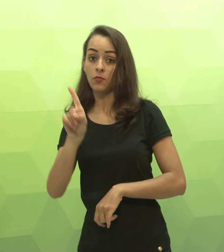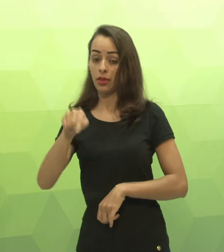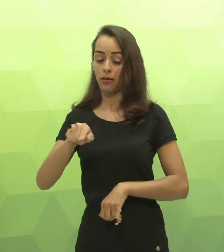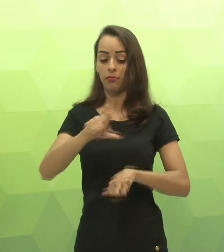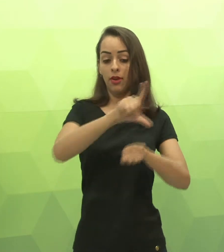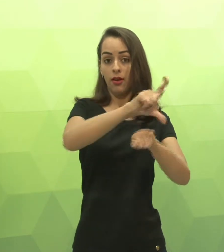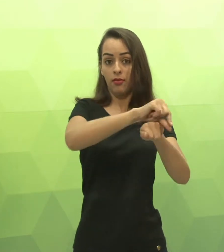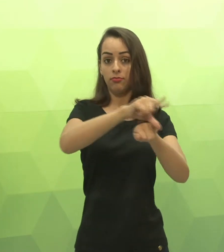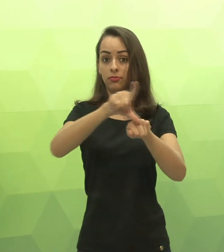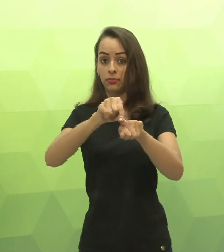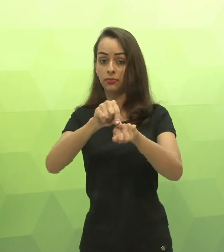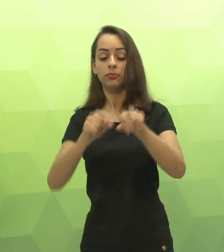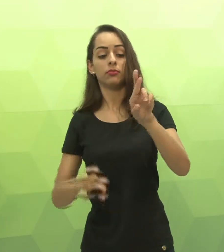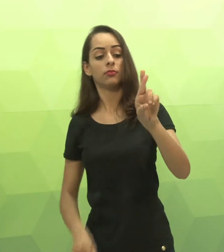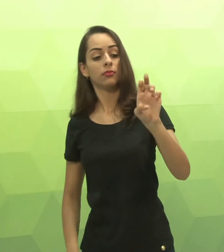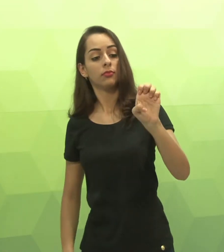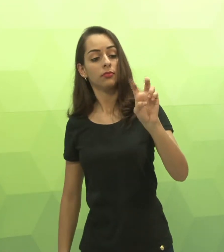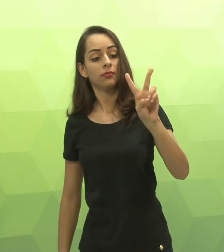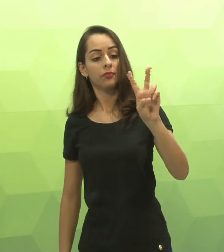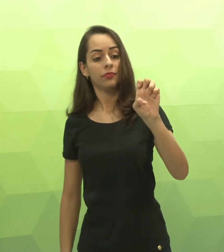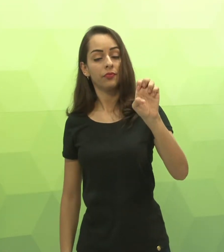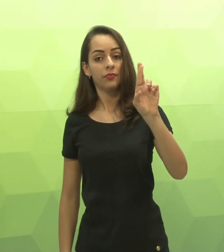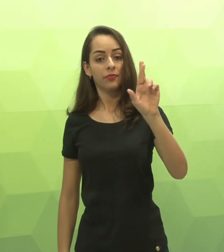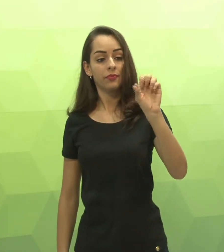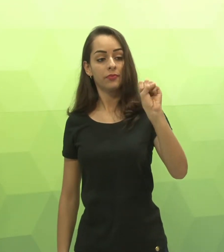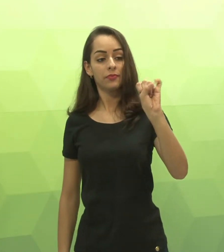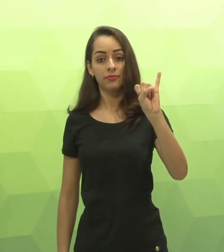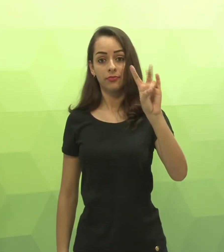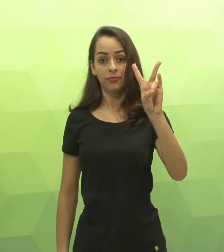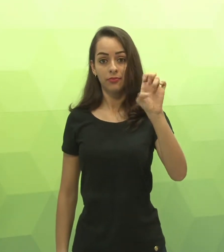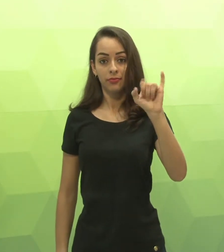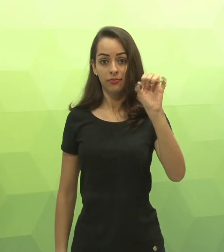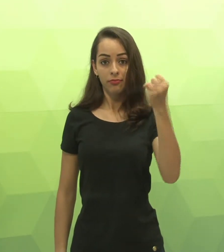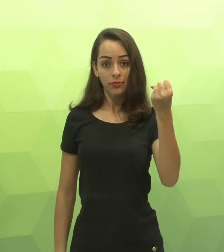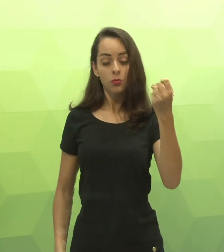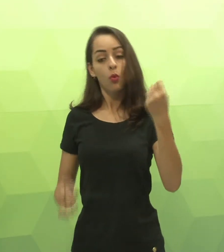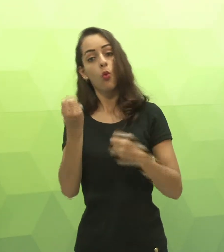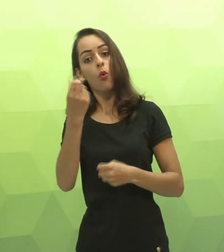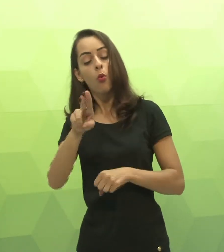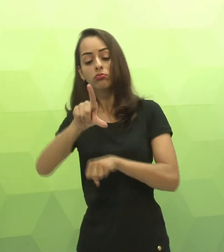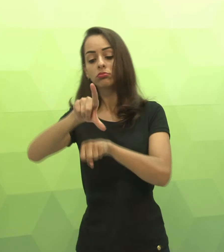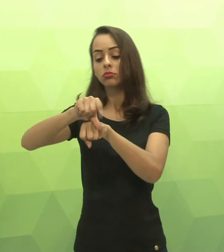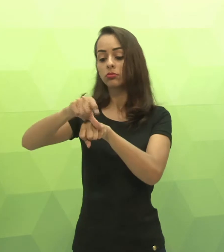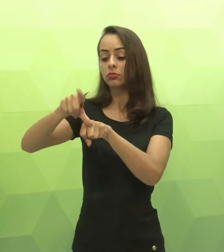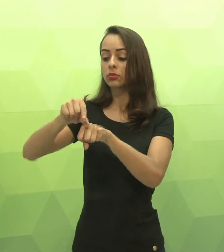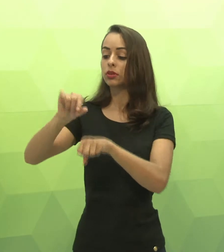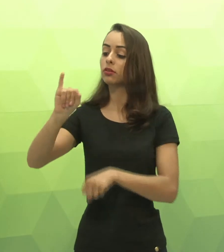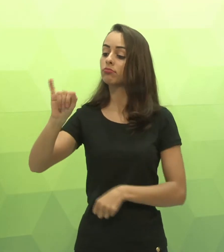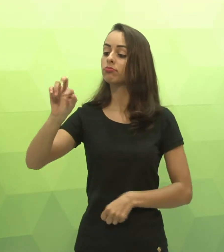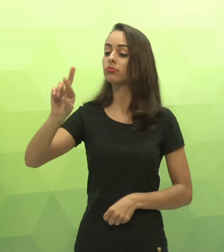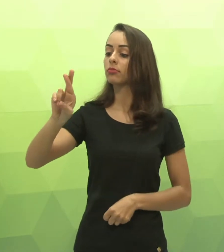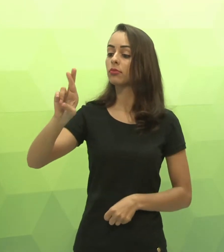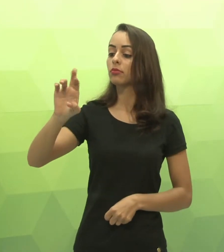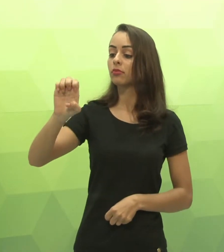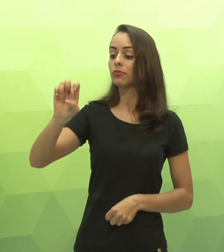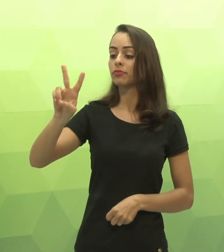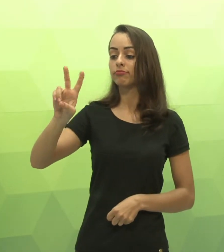Veremos sobre os argumentos reversíveis e não reversíveis, que é quando pode haver uma mudança na ordem